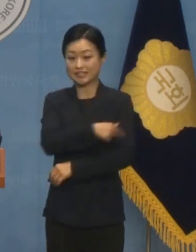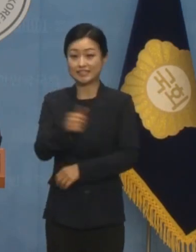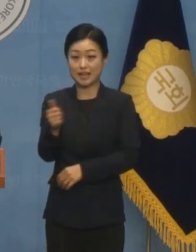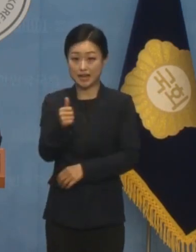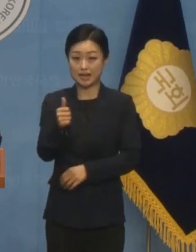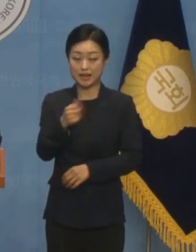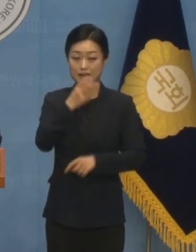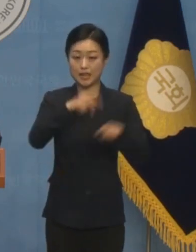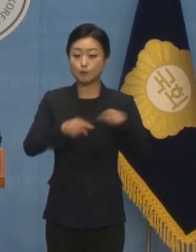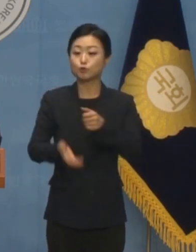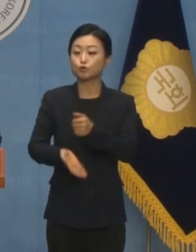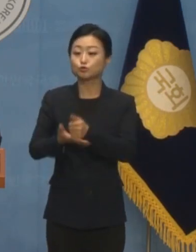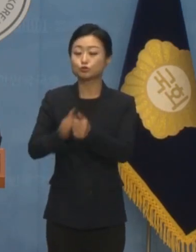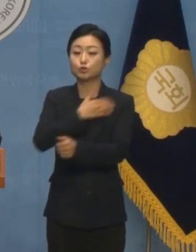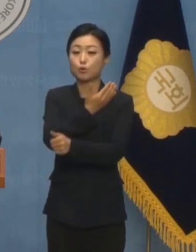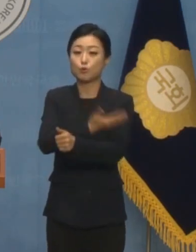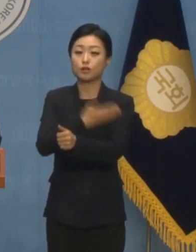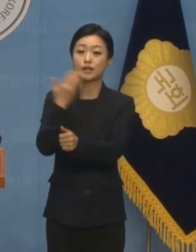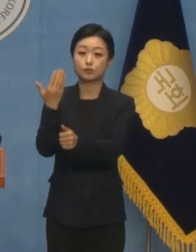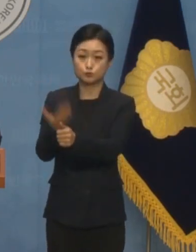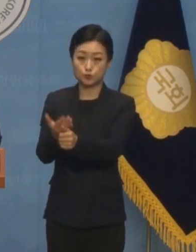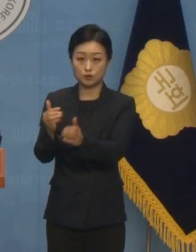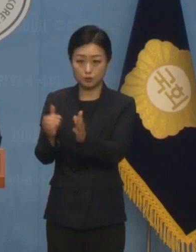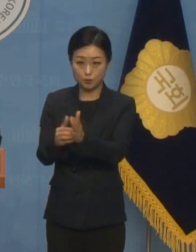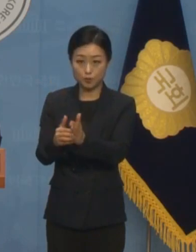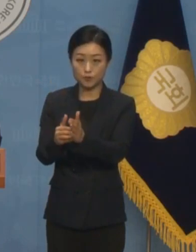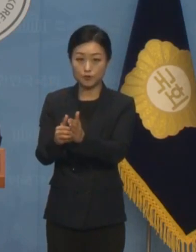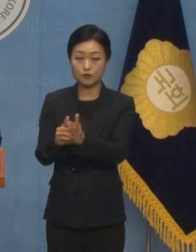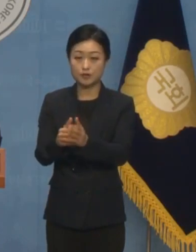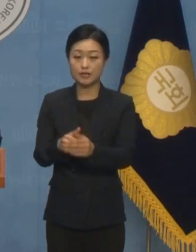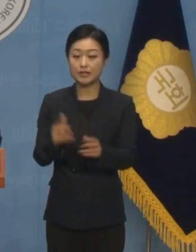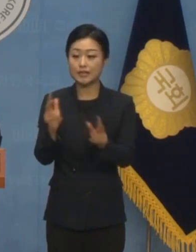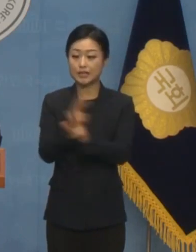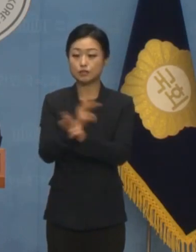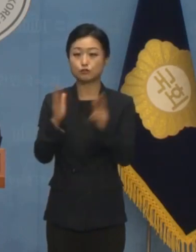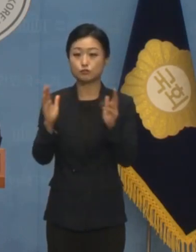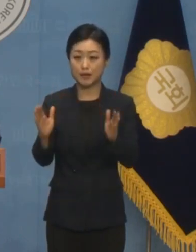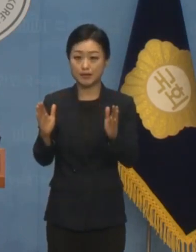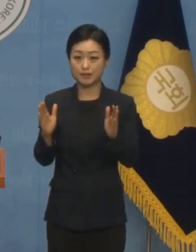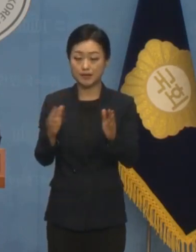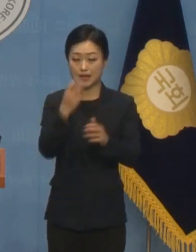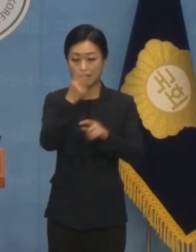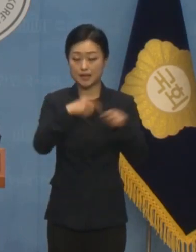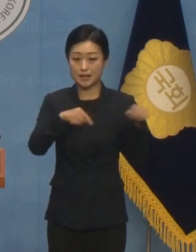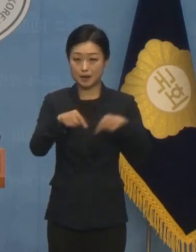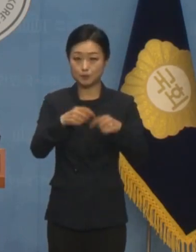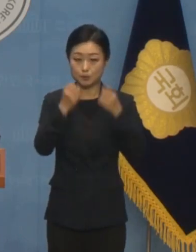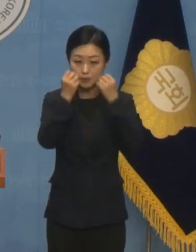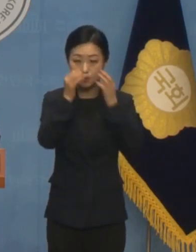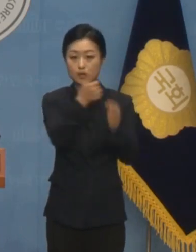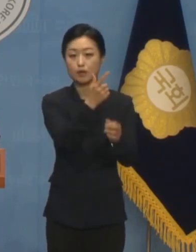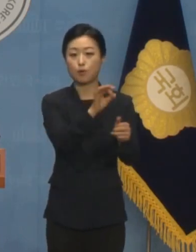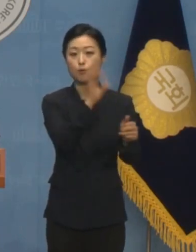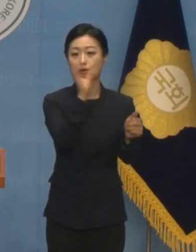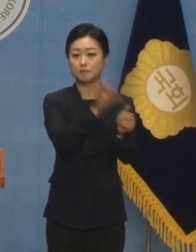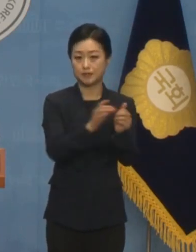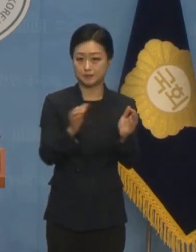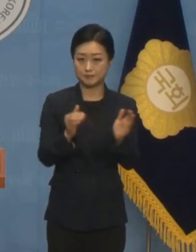감독 추천 권한을 부여해서 단 일주일 만에 새 감독 선임을 단행했습니다